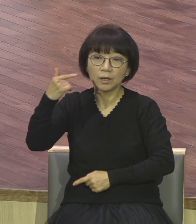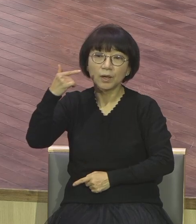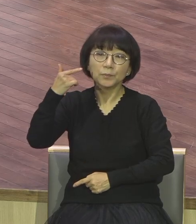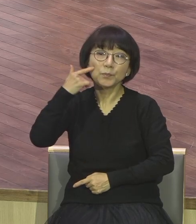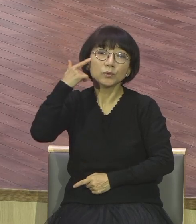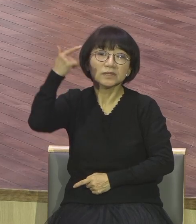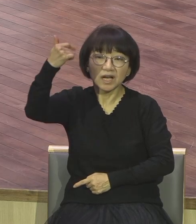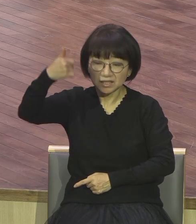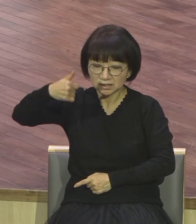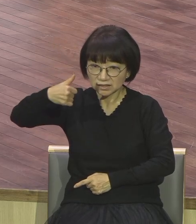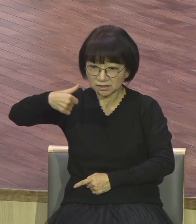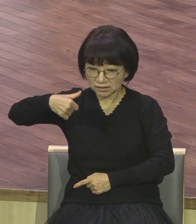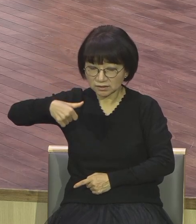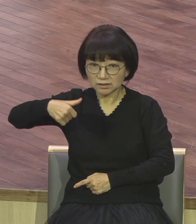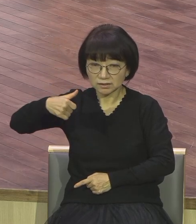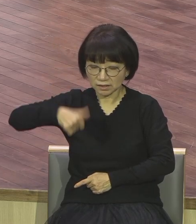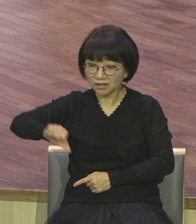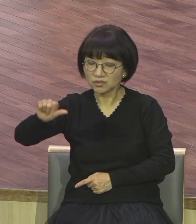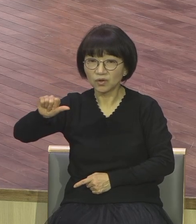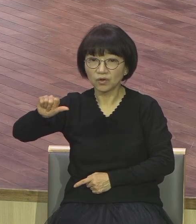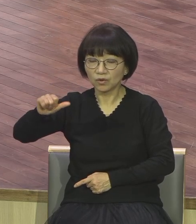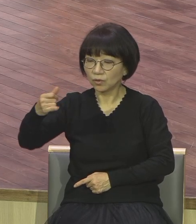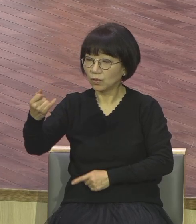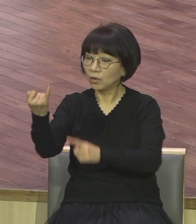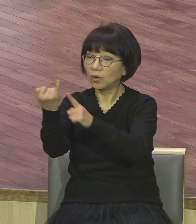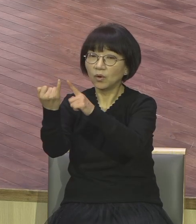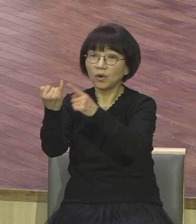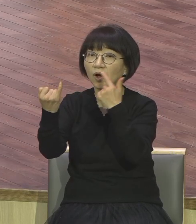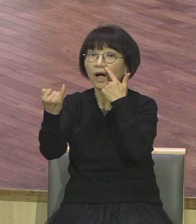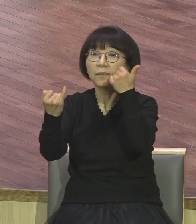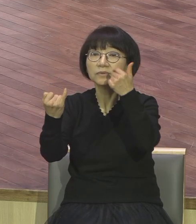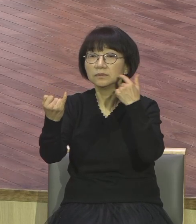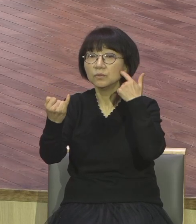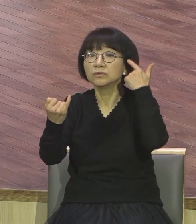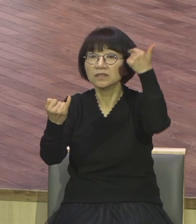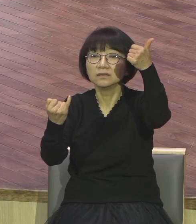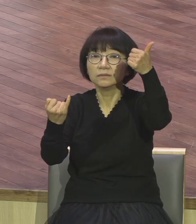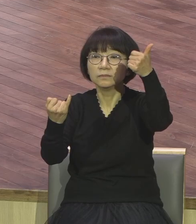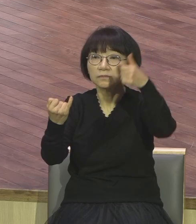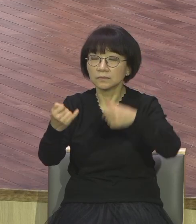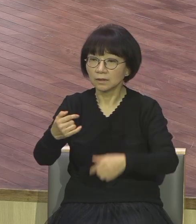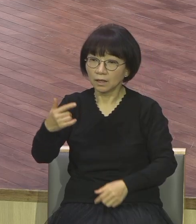현재 목회하고 있단 말이에요 목사 자식들이 둘 다